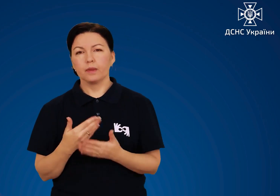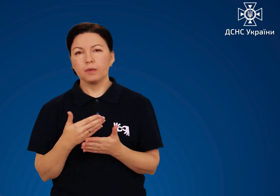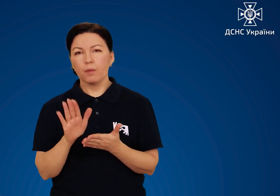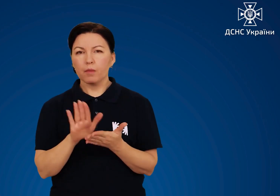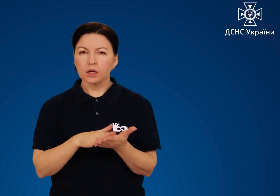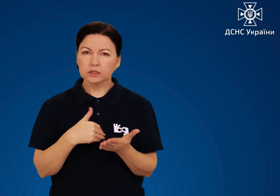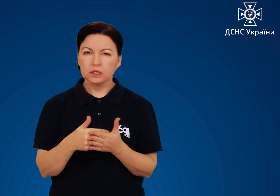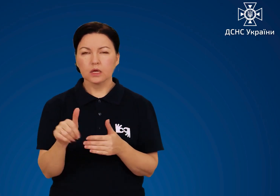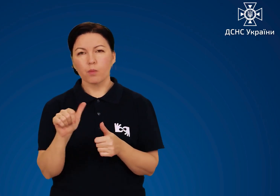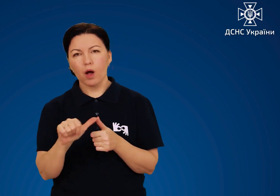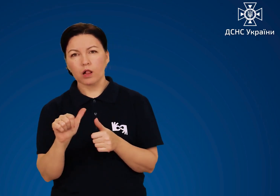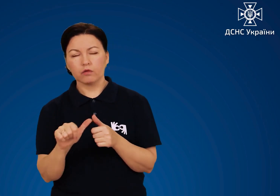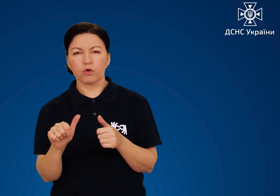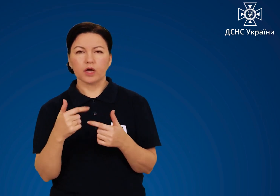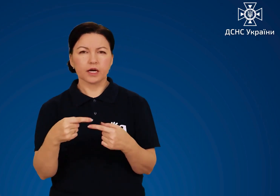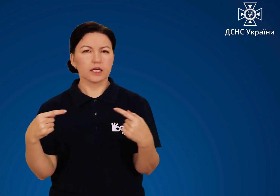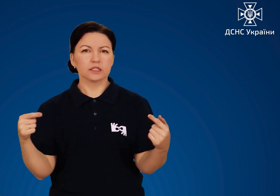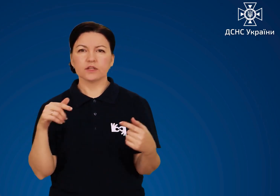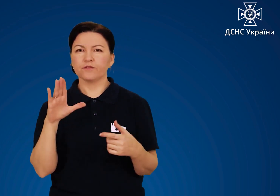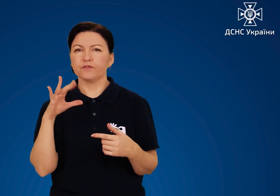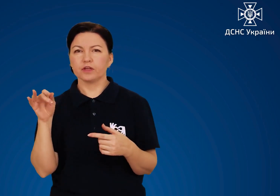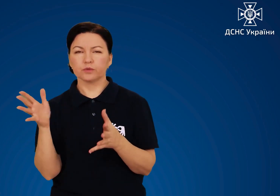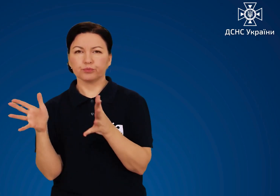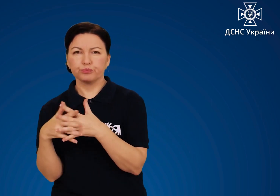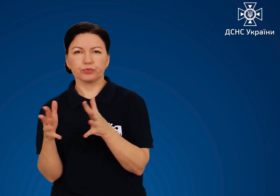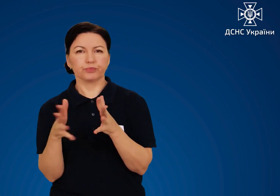Змішувати різні види мастила та палива